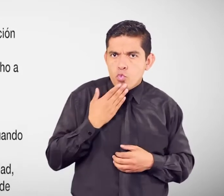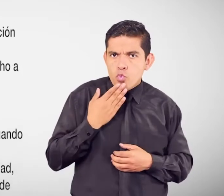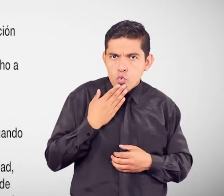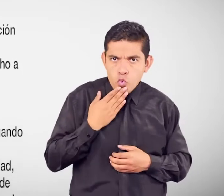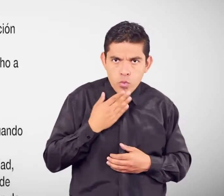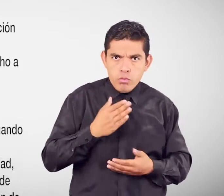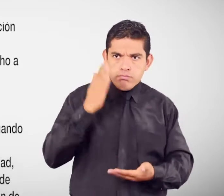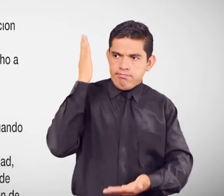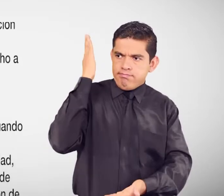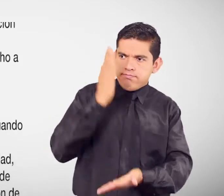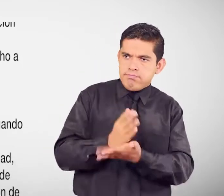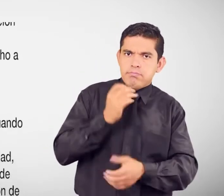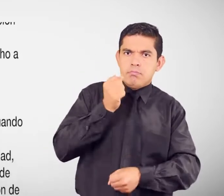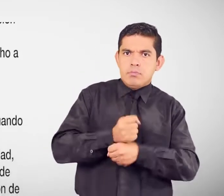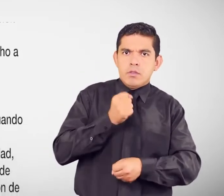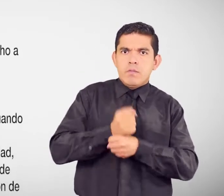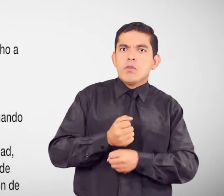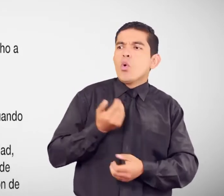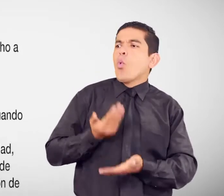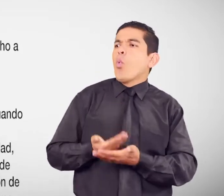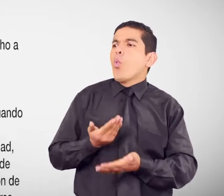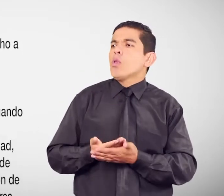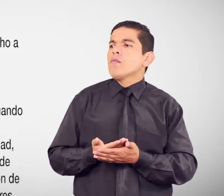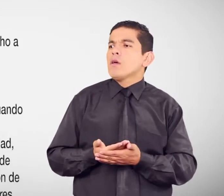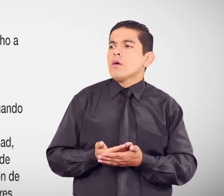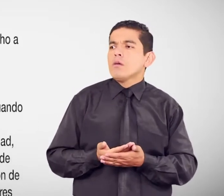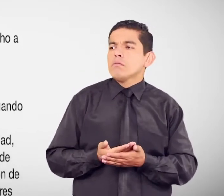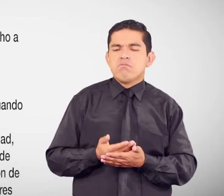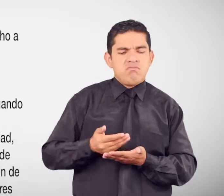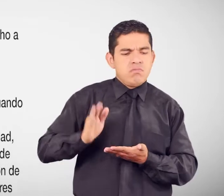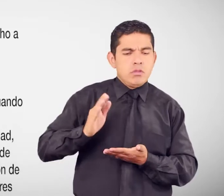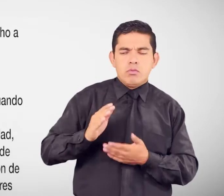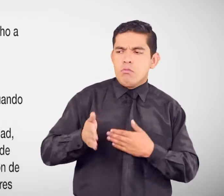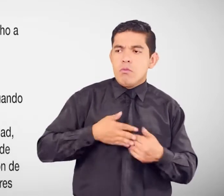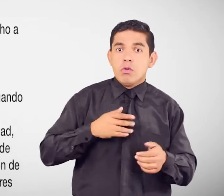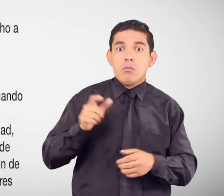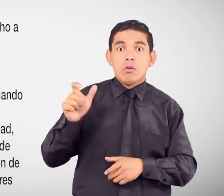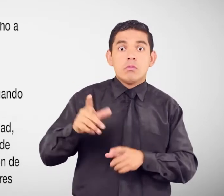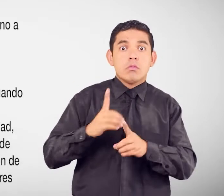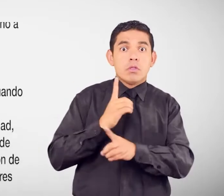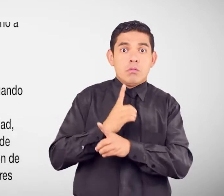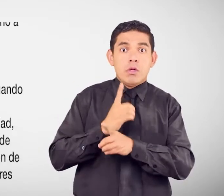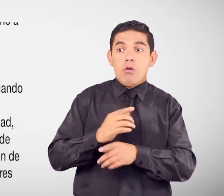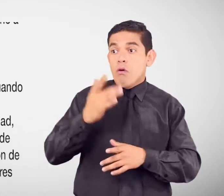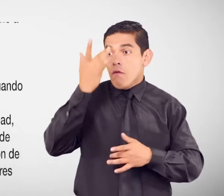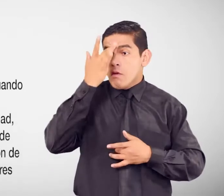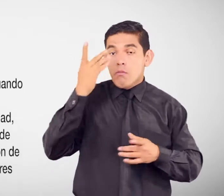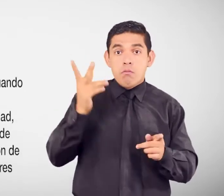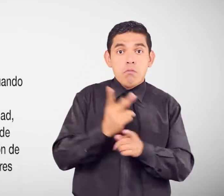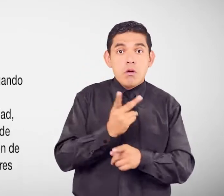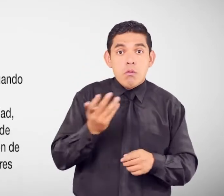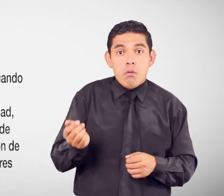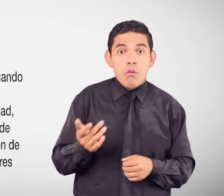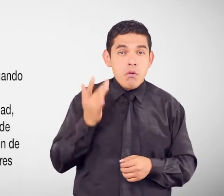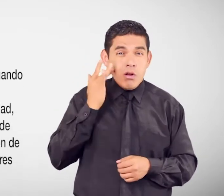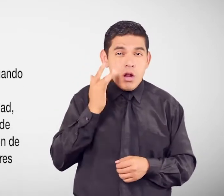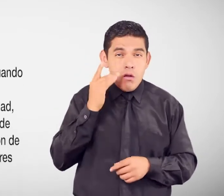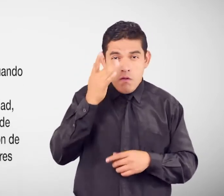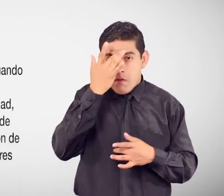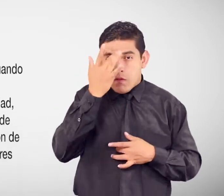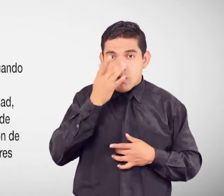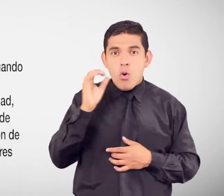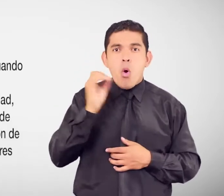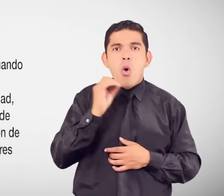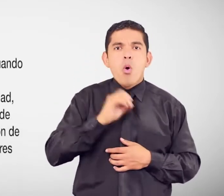laboral Sin justa causa De una persona con discapacidad Enfermedades catastróficas y raras O de quien tuviere a su